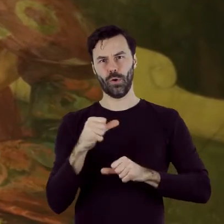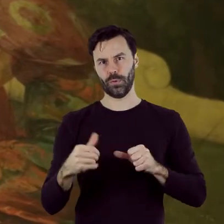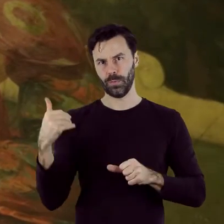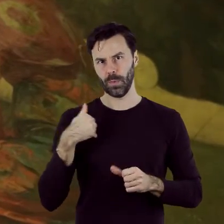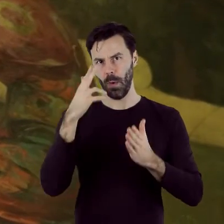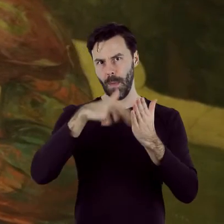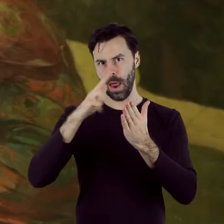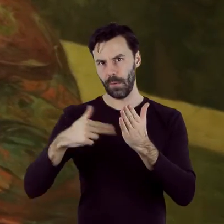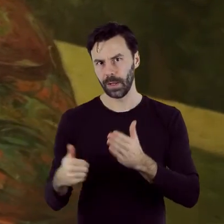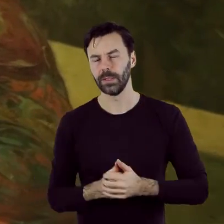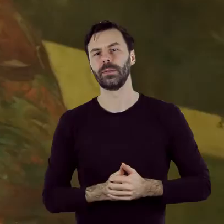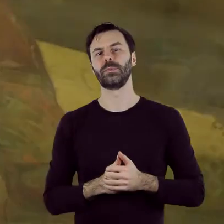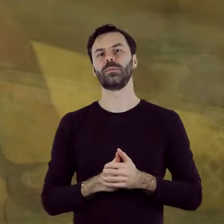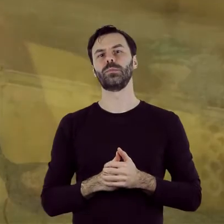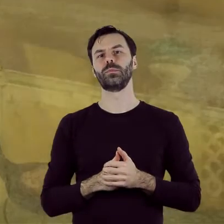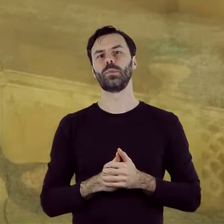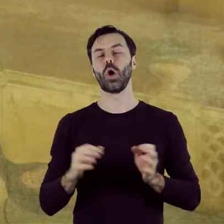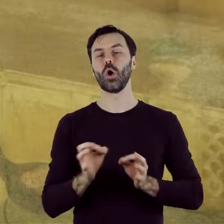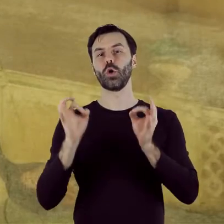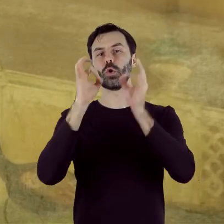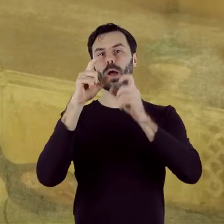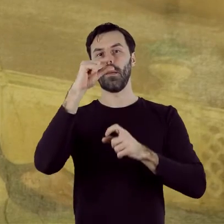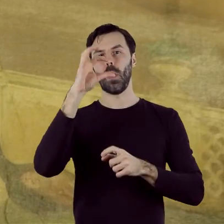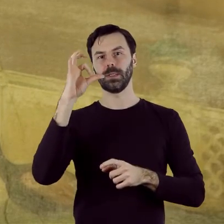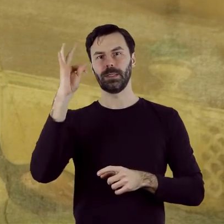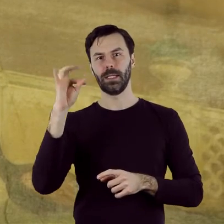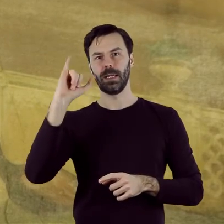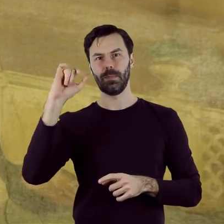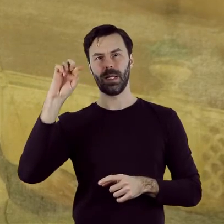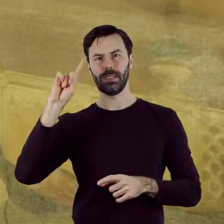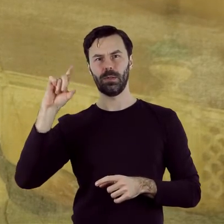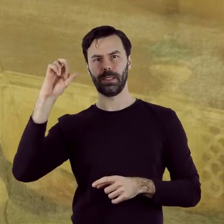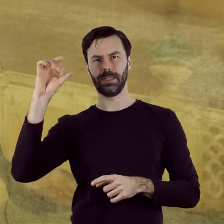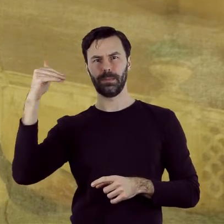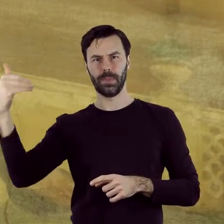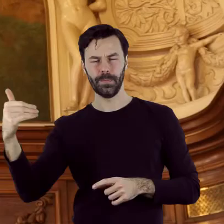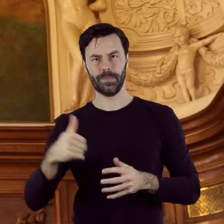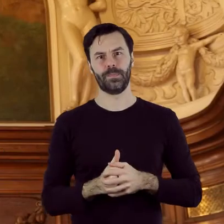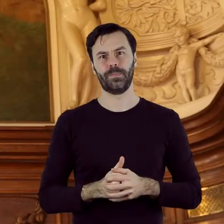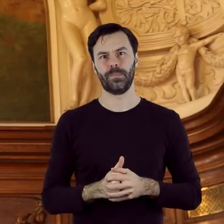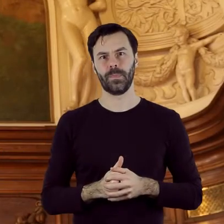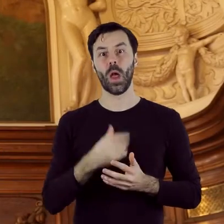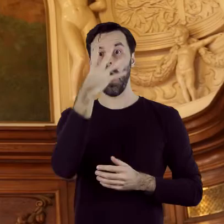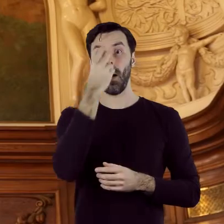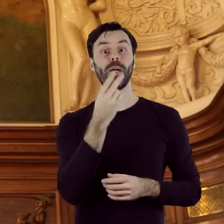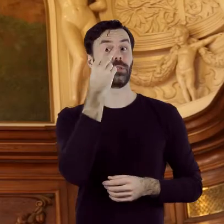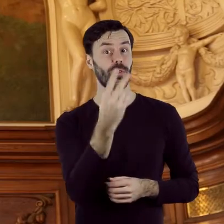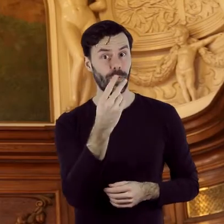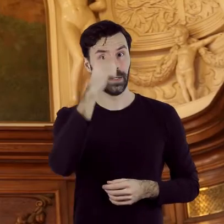do sztuki postimpresjonizmu z elementami malarstwa symbolizmu. Dwa z nich, zatytułowane wjazd